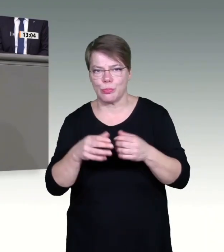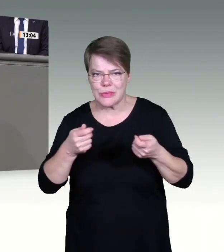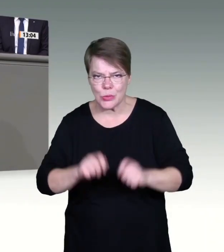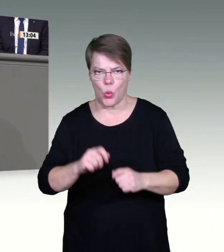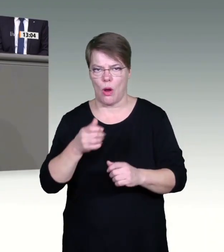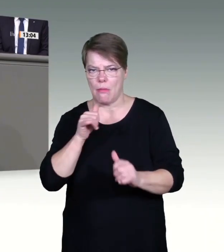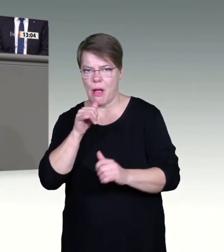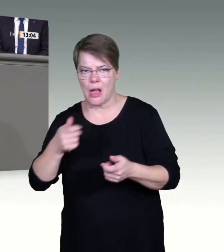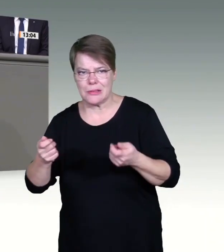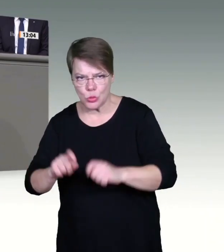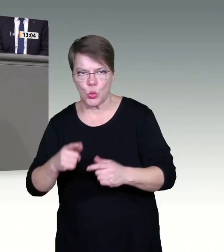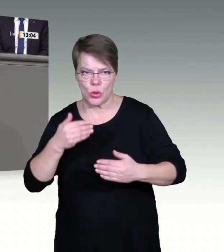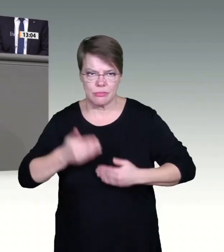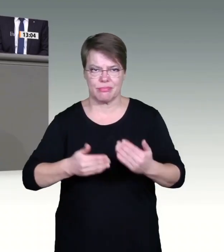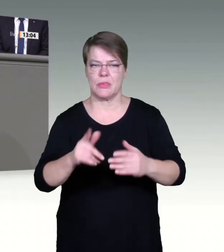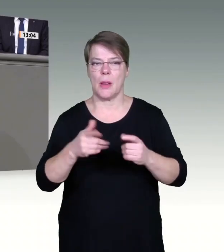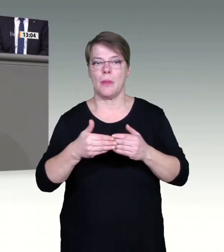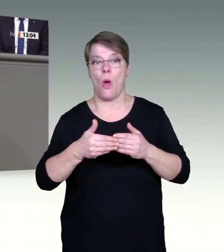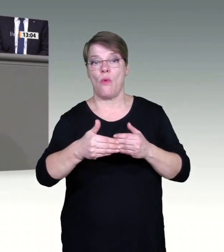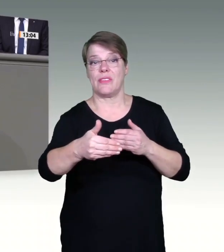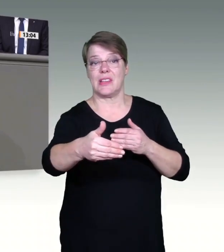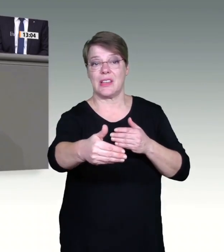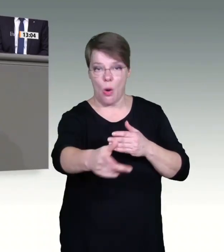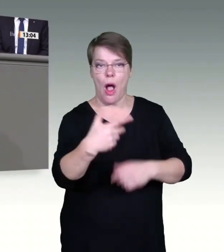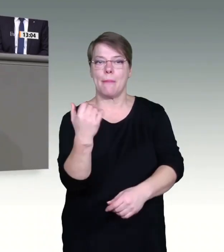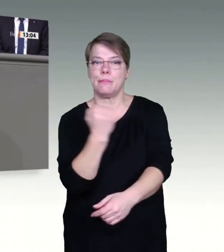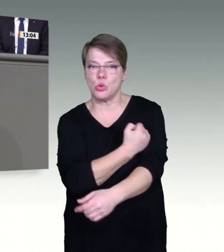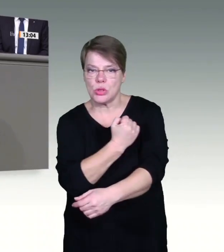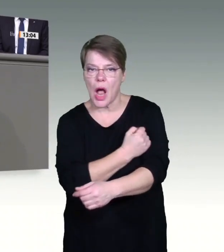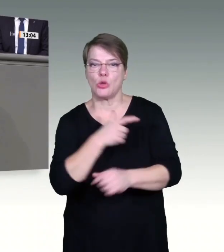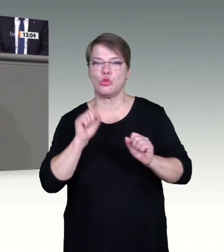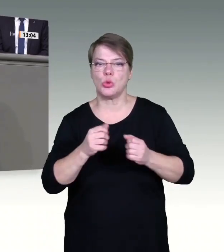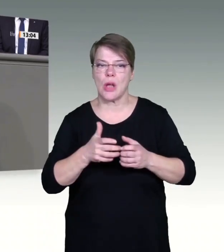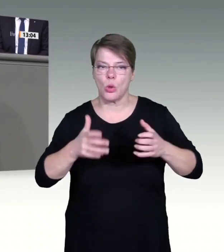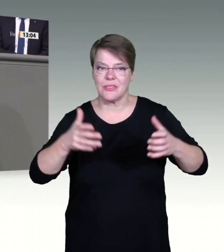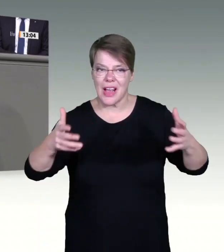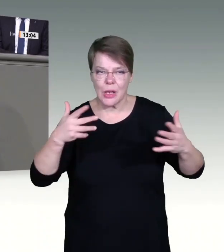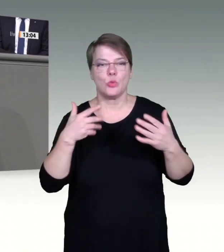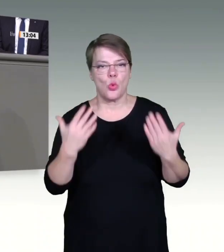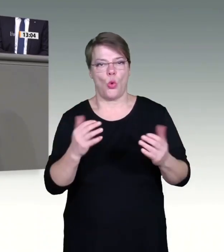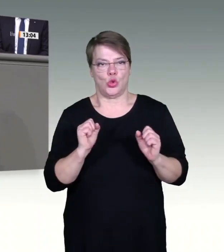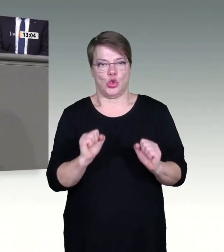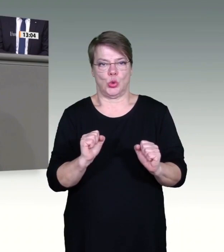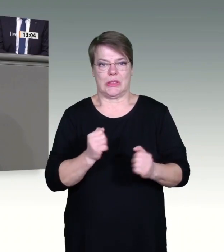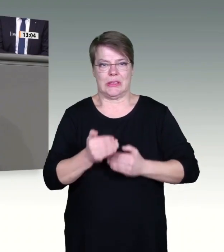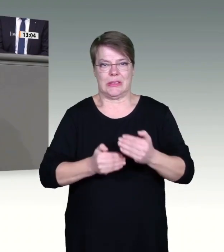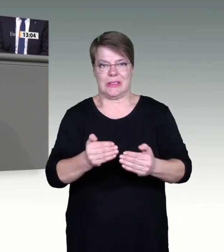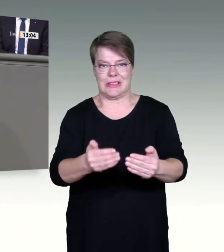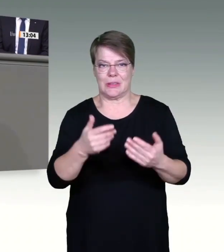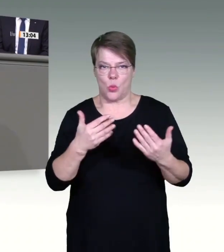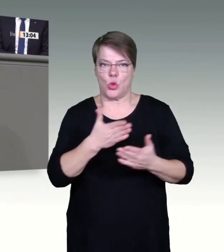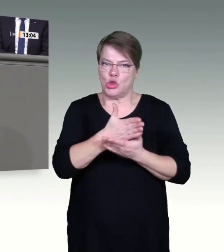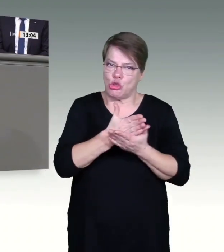die Hütte anzündet, sondern Schutz der Menschen wirklich wirkungsvoll auf den Weg gebracht ist. In diesem Sinne lassen Sie uns gemeinsam einen Kollaps verhindern. Vielen Dank.